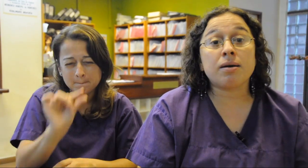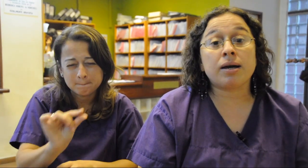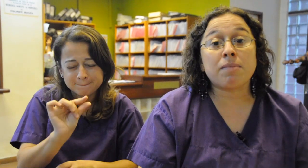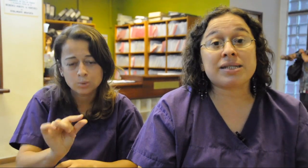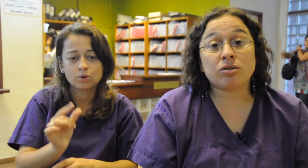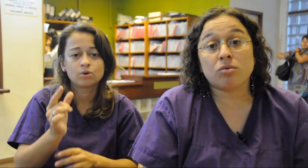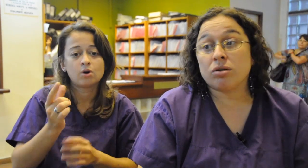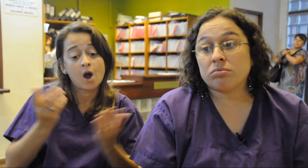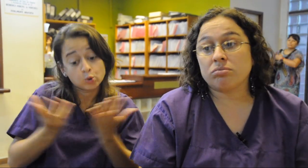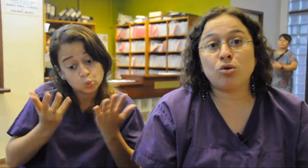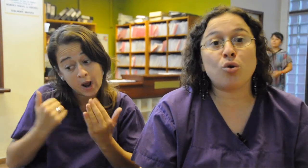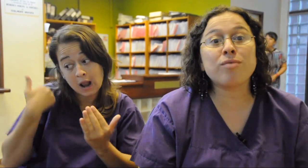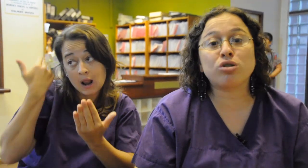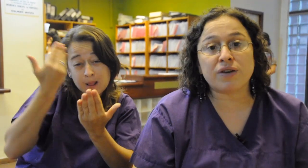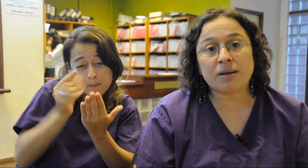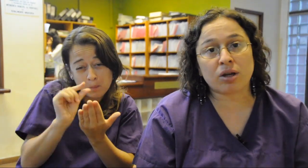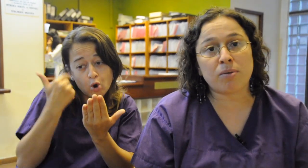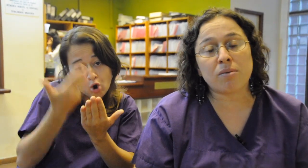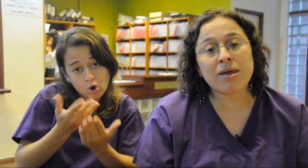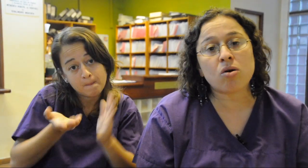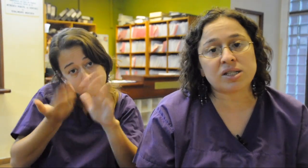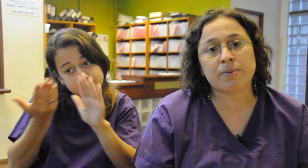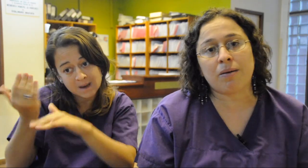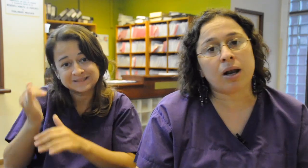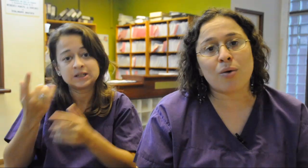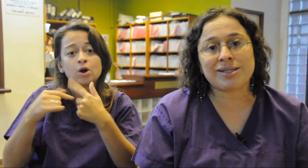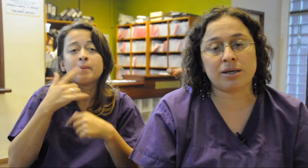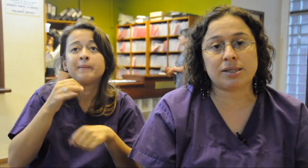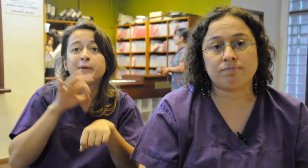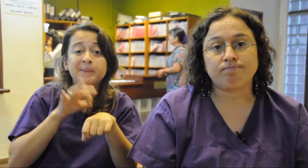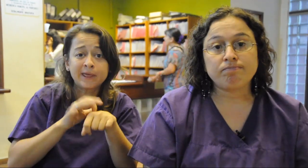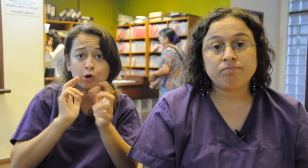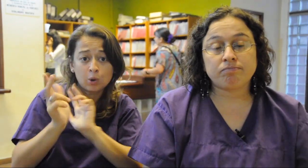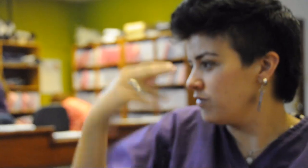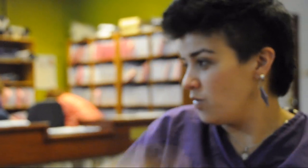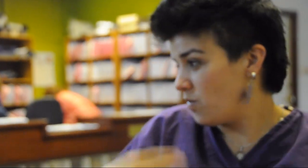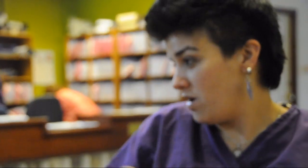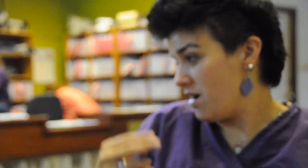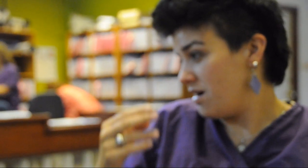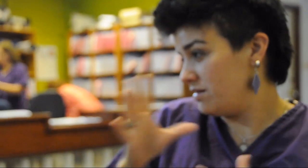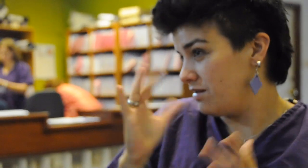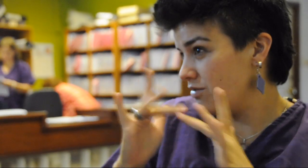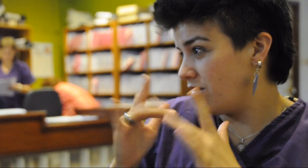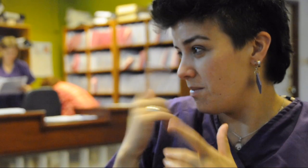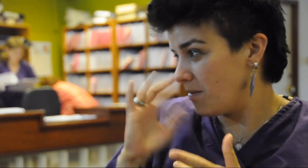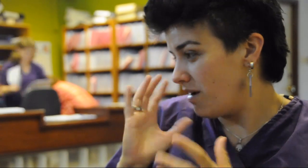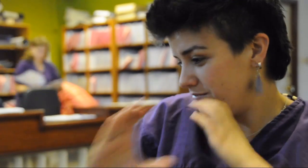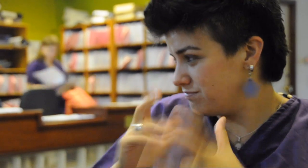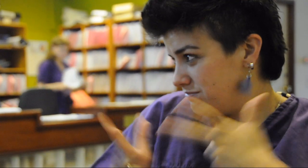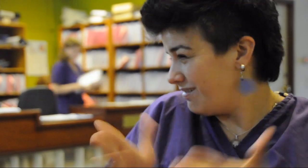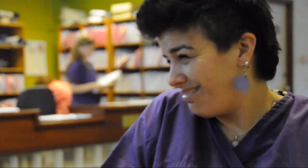hay más, entonces bueno, no hay mucha oferta, por ejemplo, de médicos que sepan hablar lengua de señas. Una persona sorda que